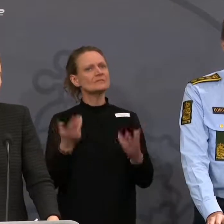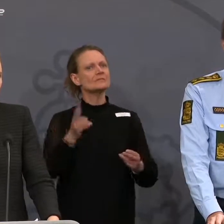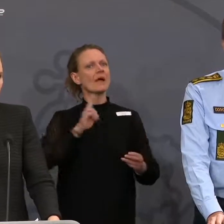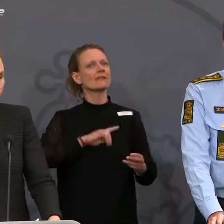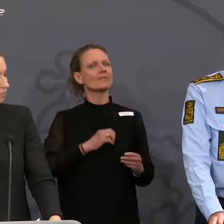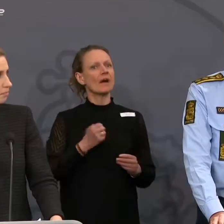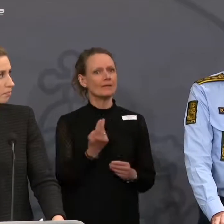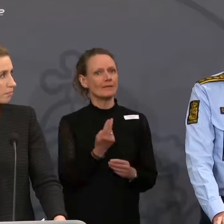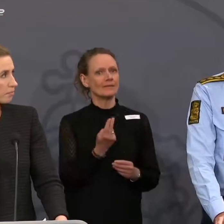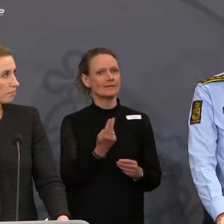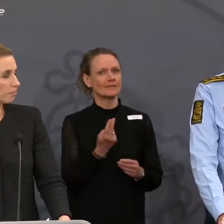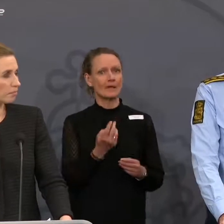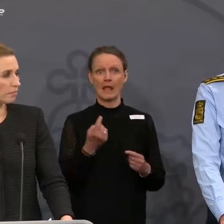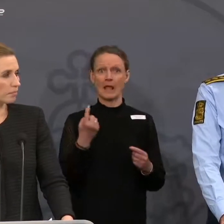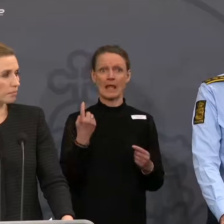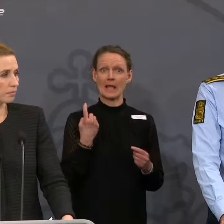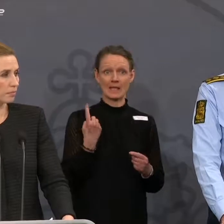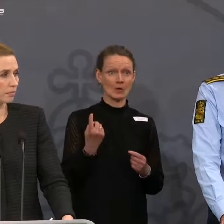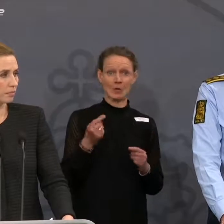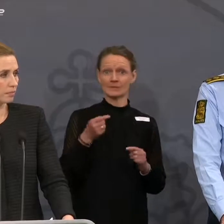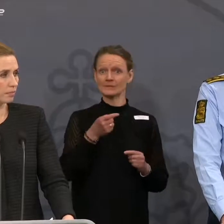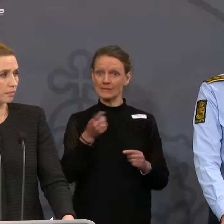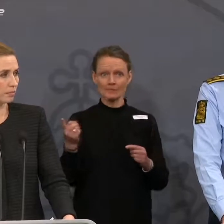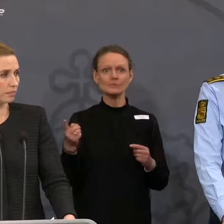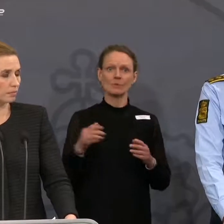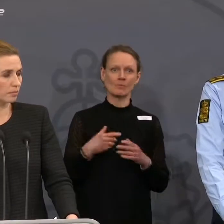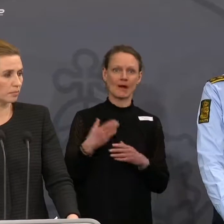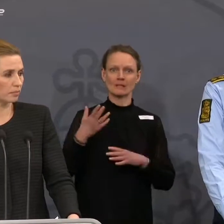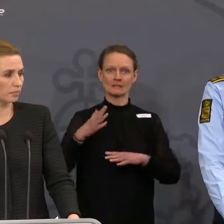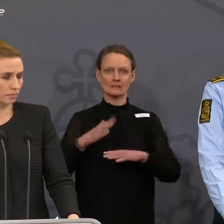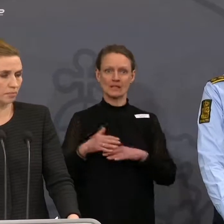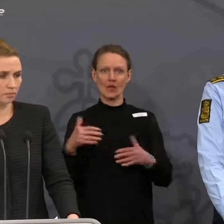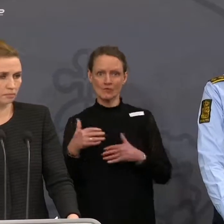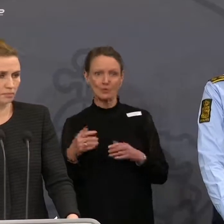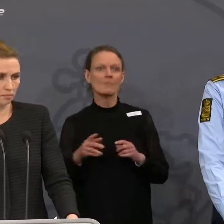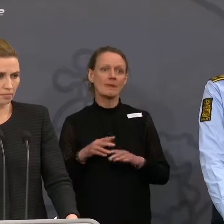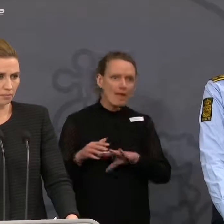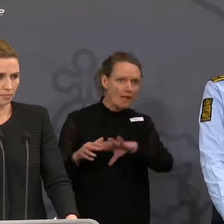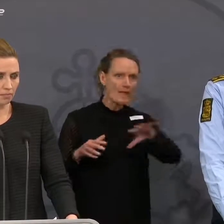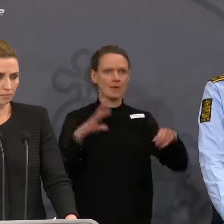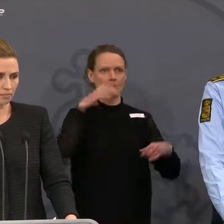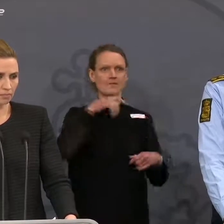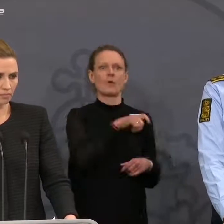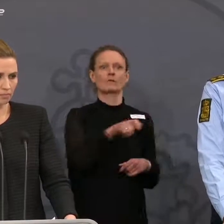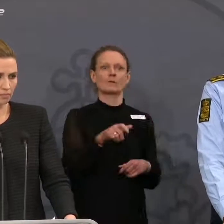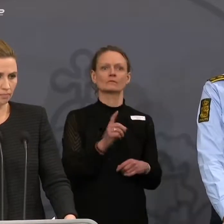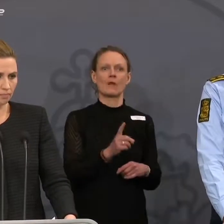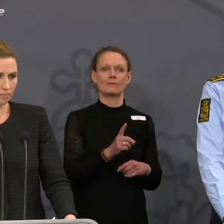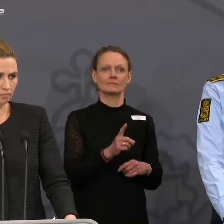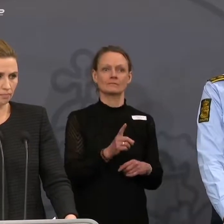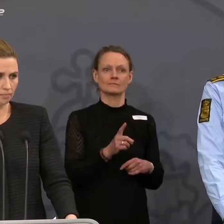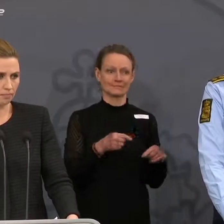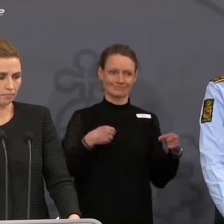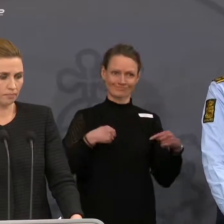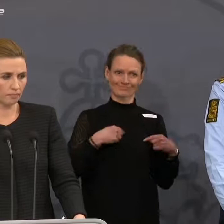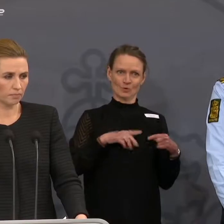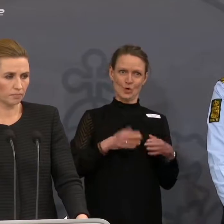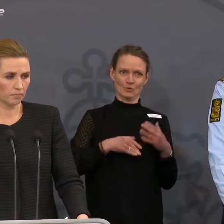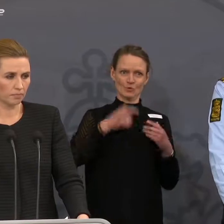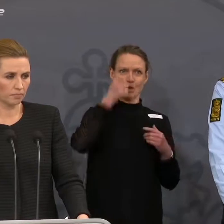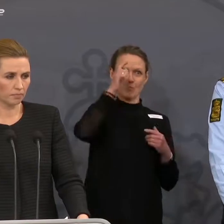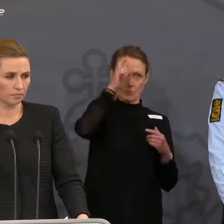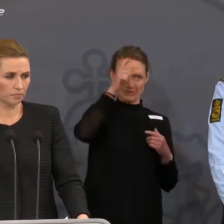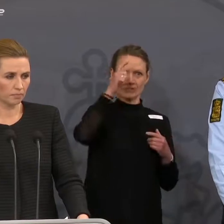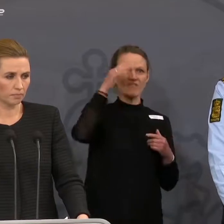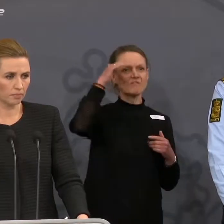befolkningen og ikke kun af dem, som med god ret sidder derud og frygter den her sygdom. Vi ved godt i politiet, at der er mange, der ikke frygter den,